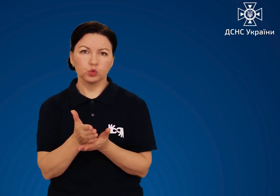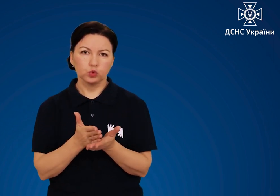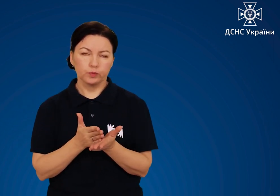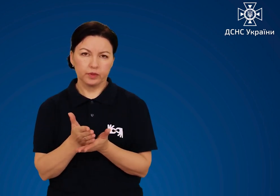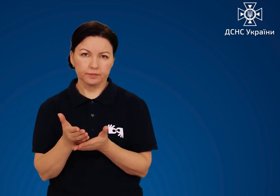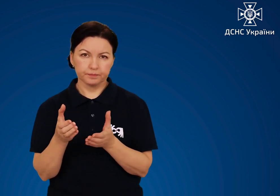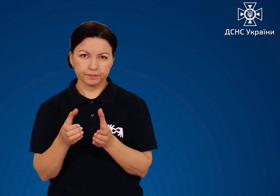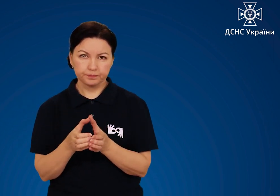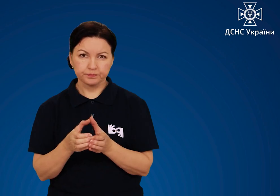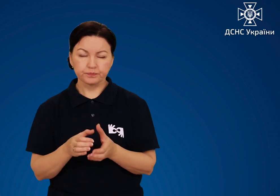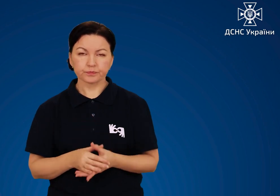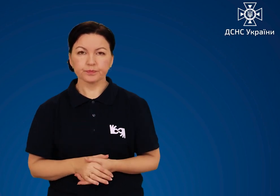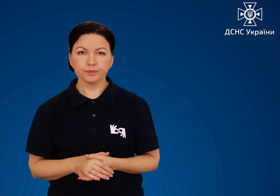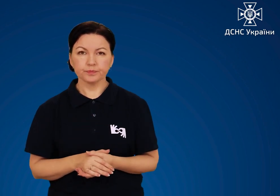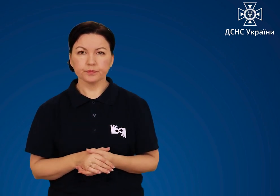аварійно-рятувальні служби